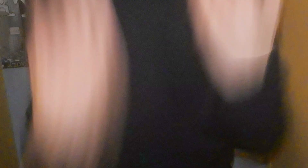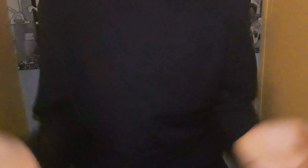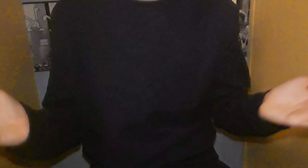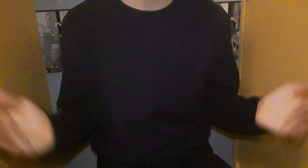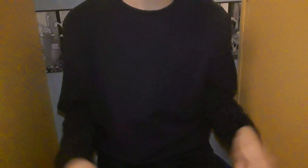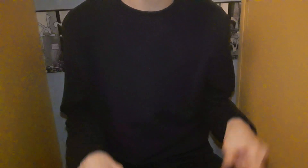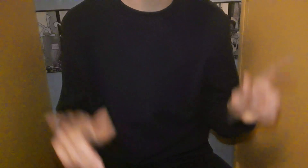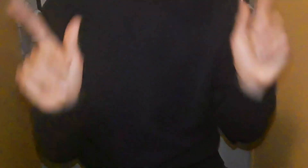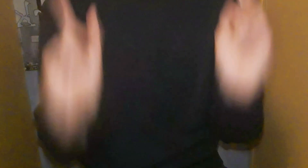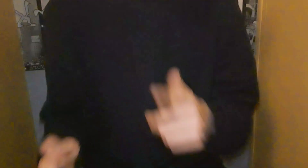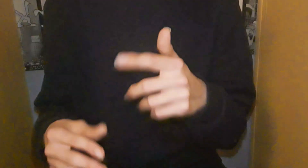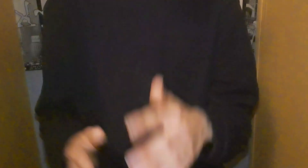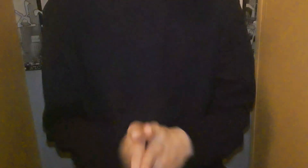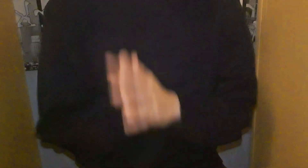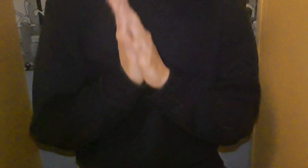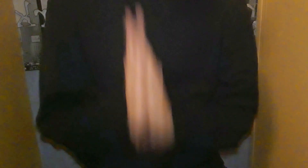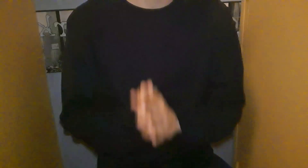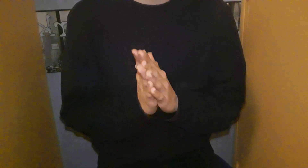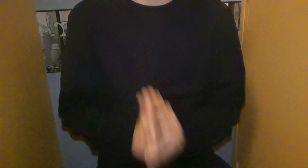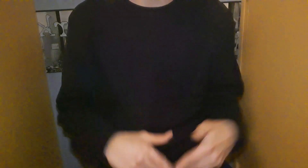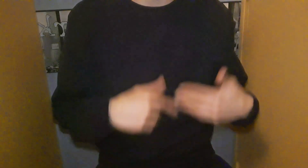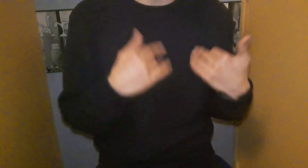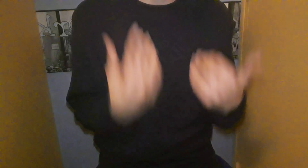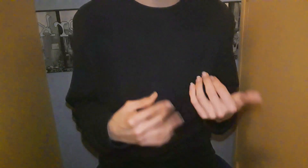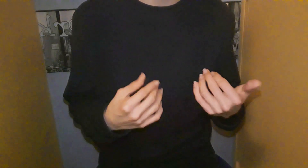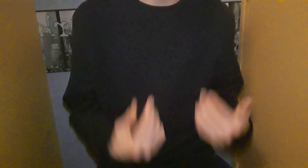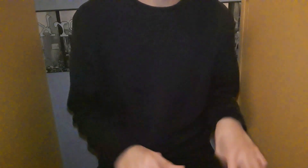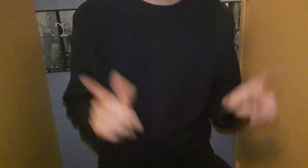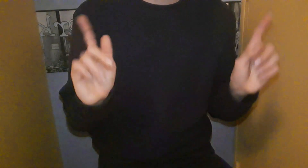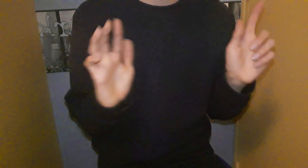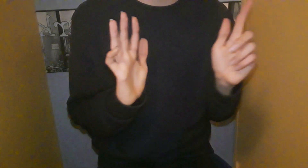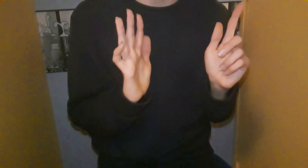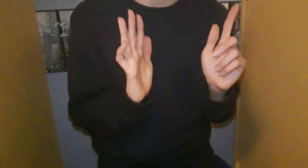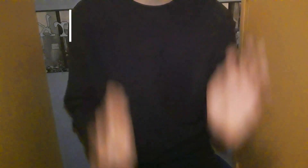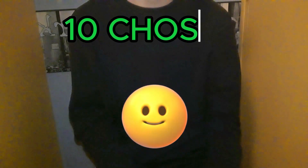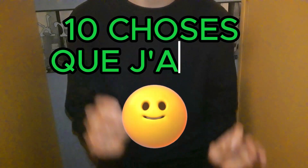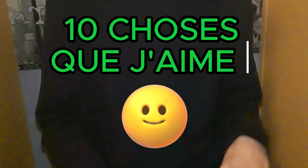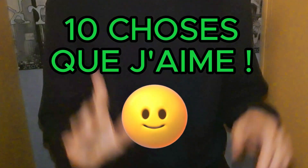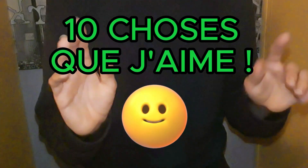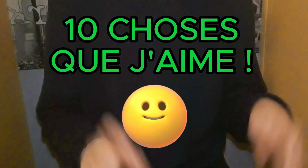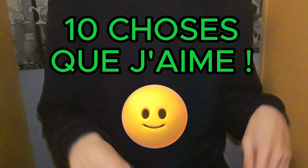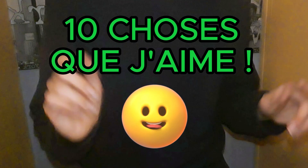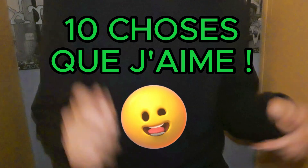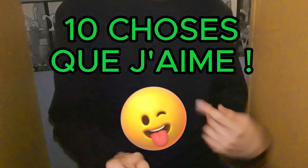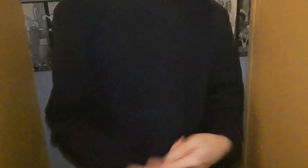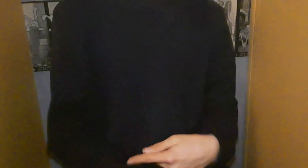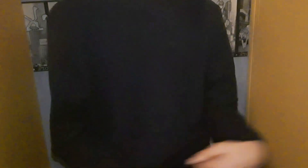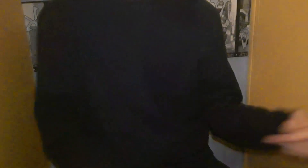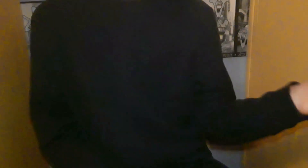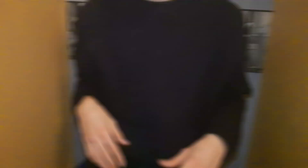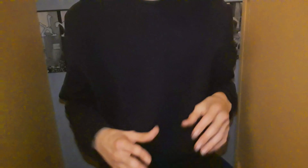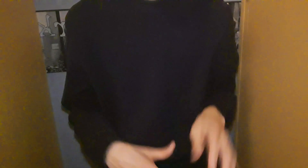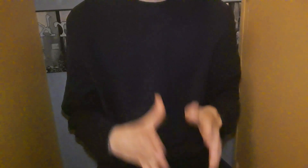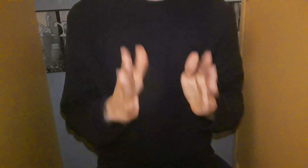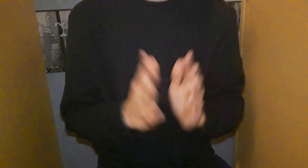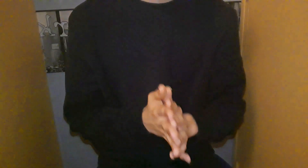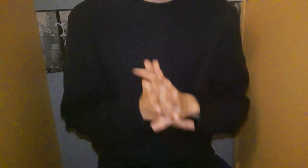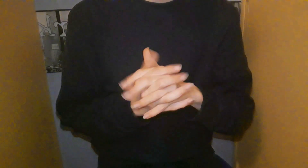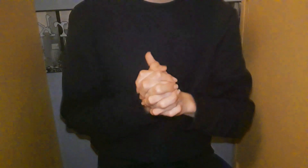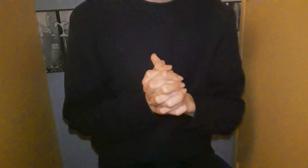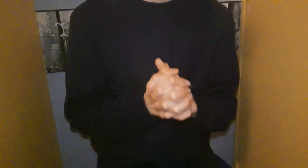Hey tout le monde, je vous donne une toute nouvelle vidéo et aujourd'hui on se retrouve dans une toute nouvelle vidéo où je vous dis 10 choses que j'aime Donc c'est parti ! Alors, comme vous savez qu